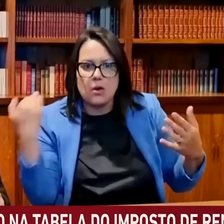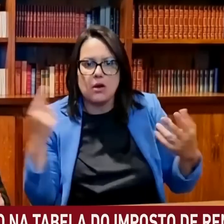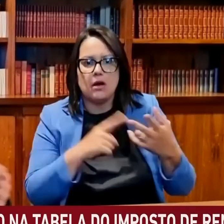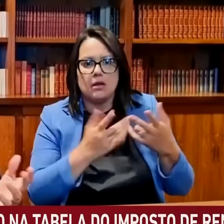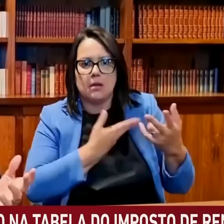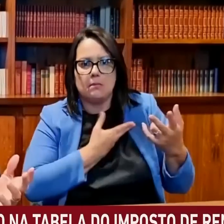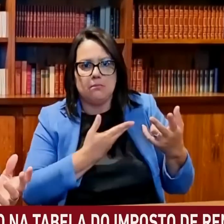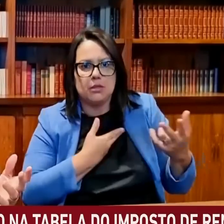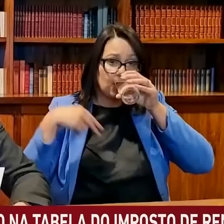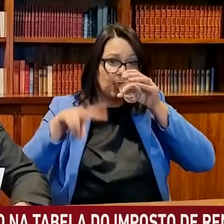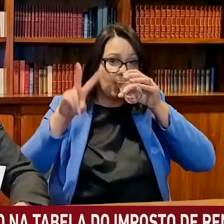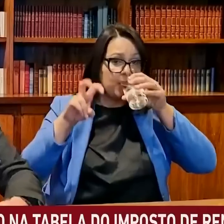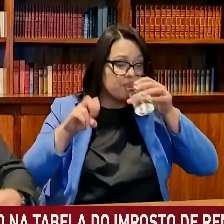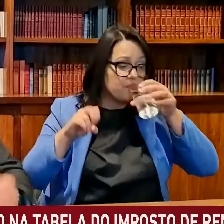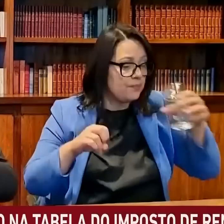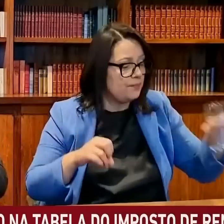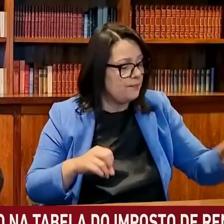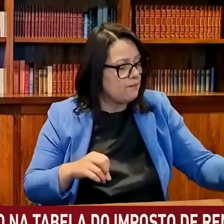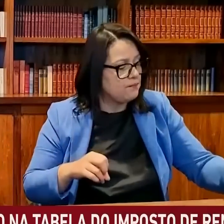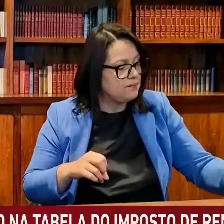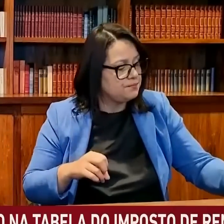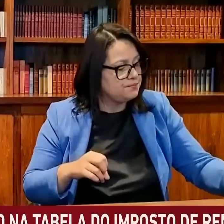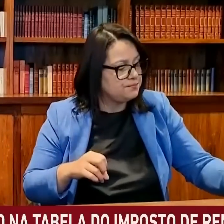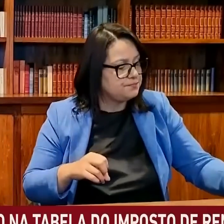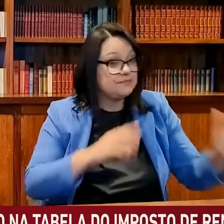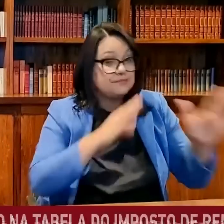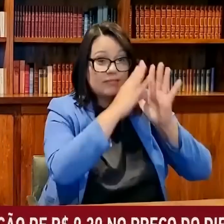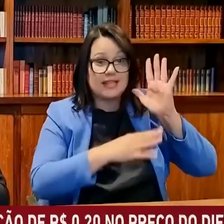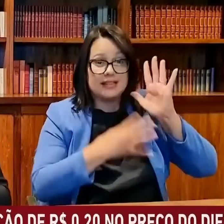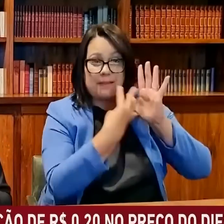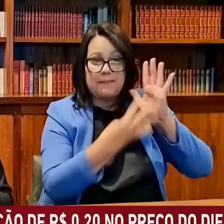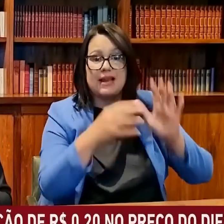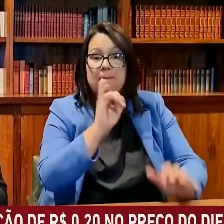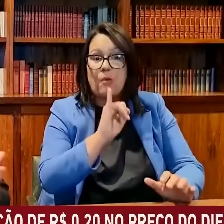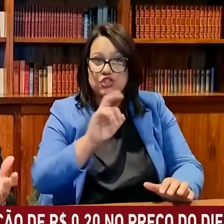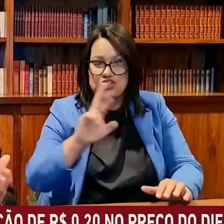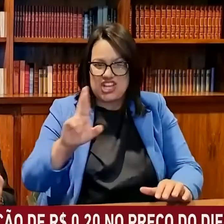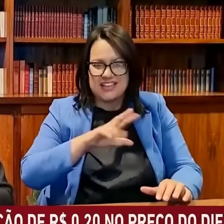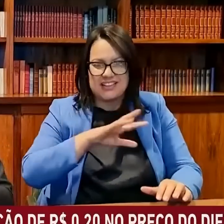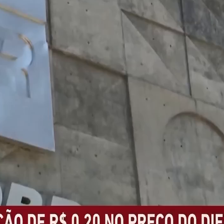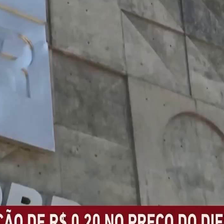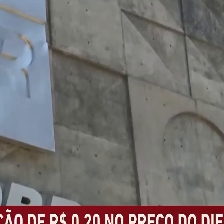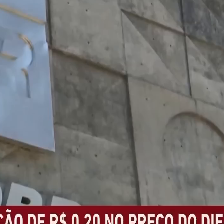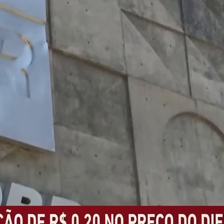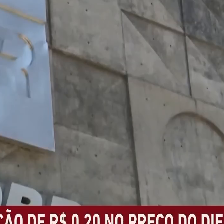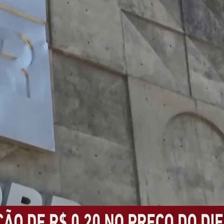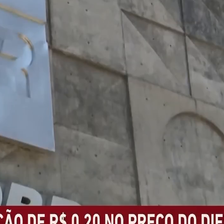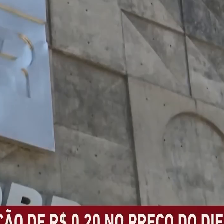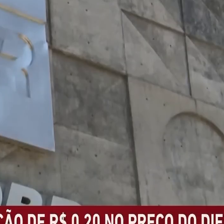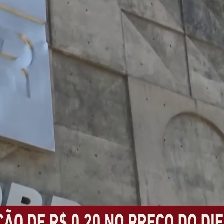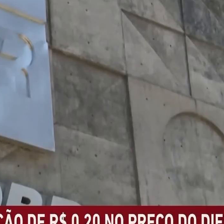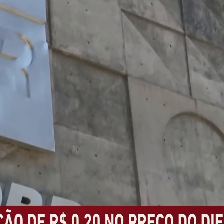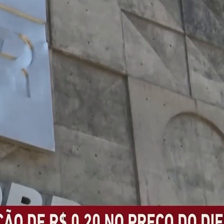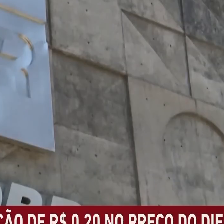né? É dessa forma. Jair Bolsonaro também comemorou nesta quinta-feira a nova redução sobre o